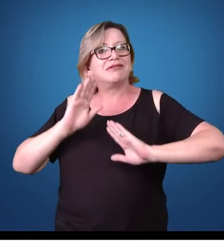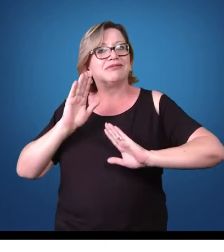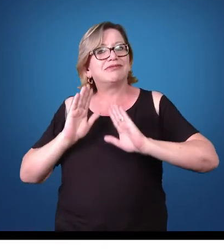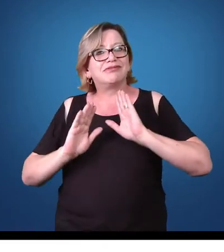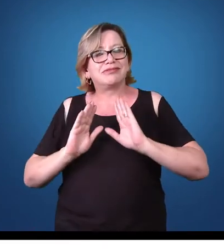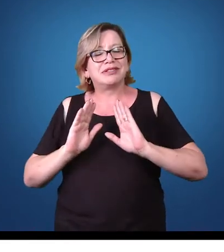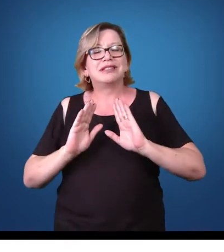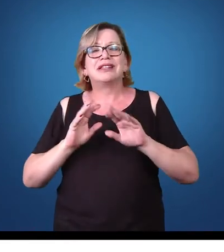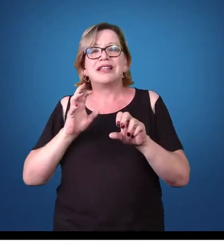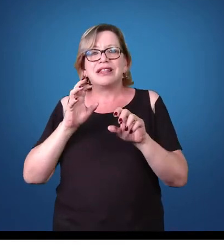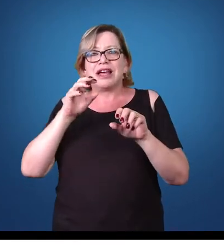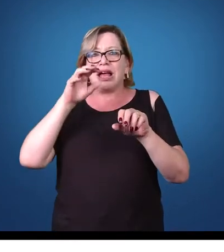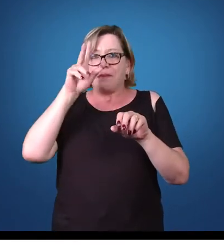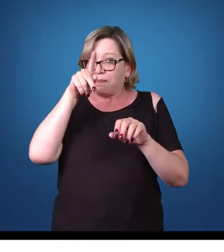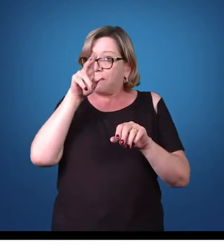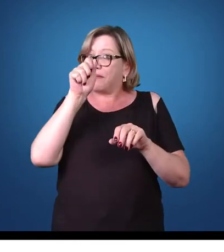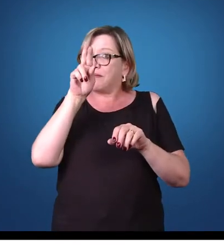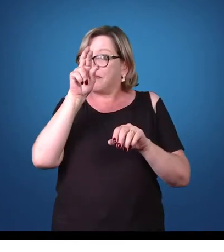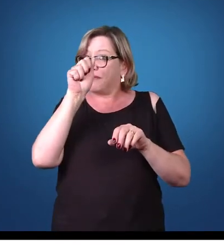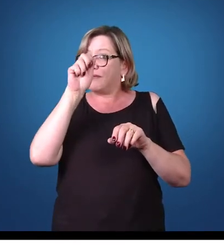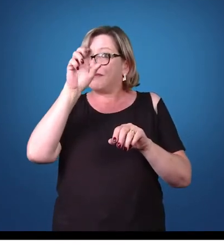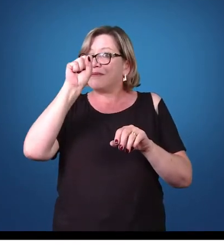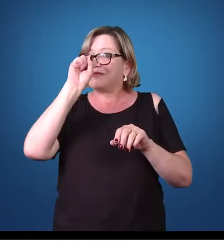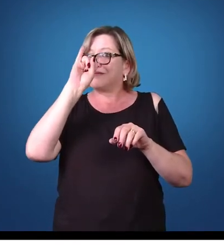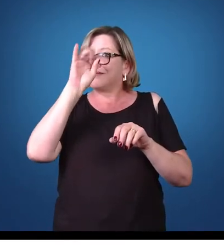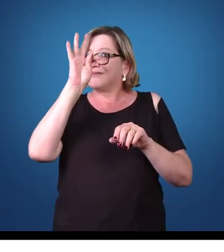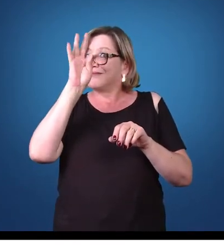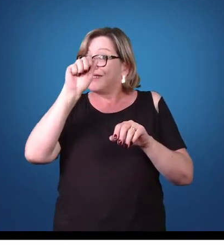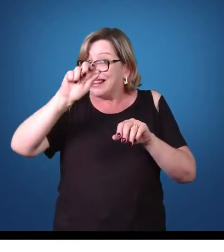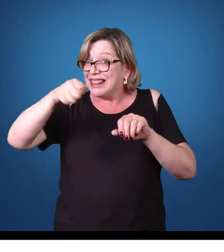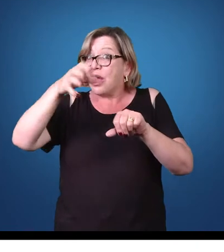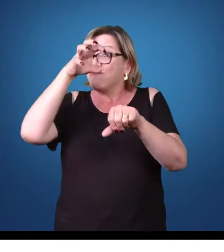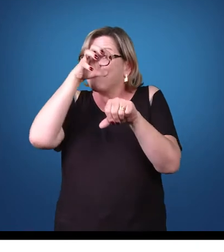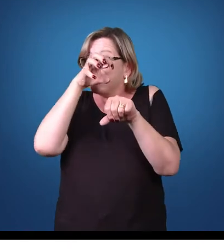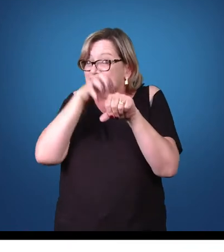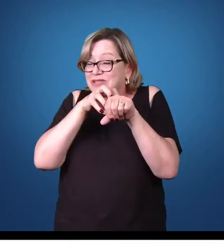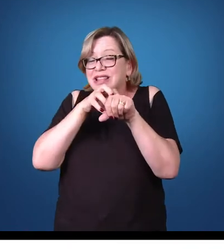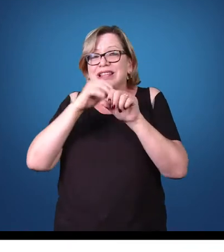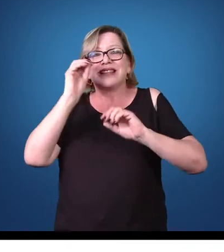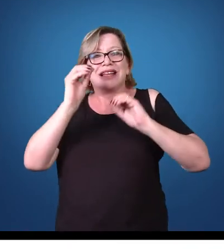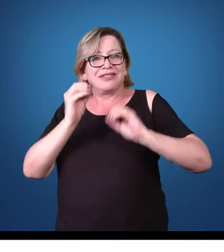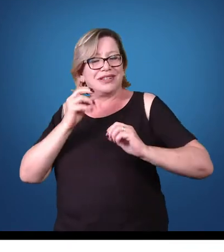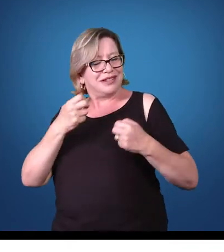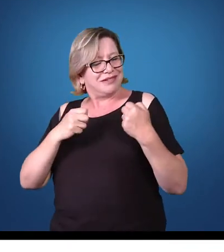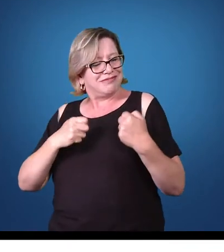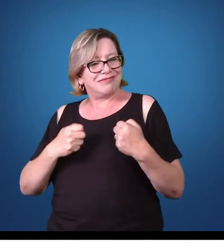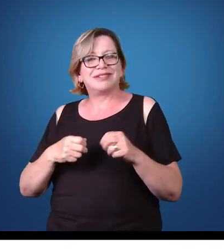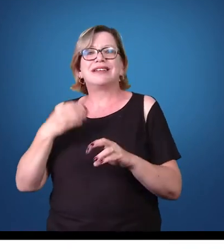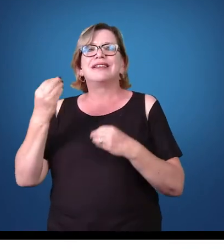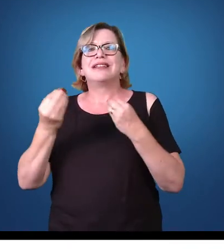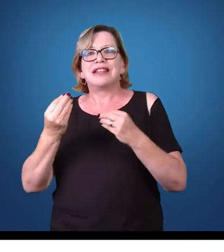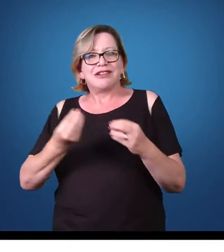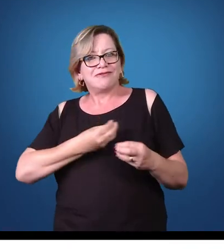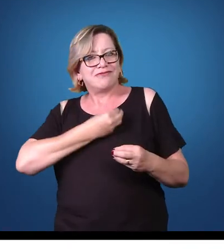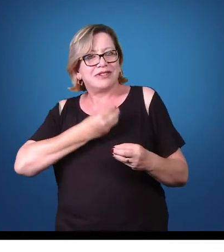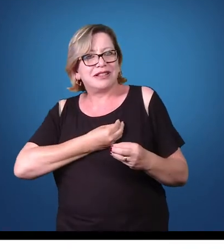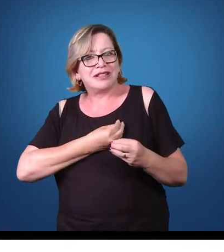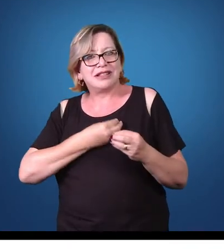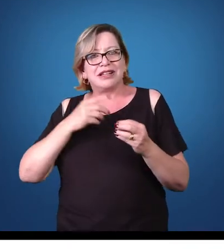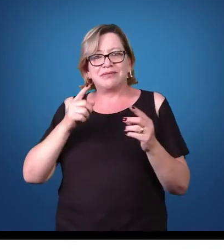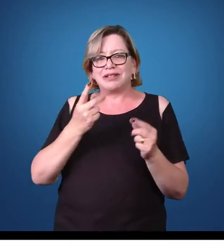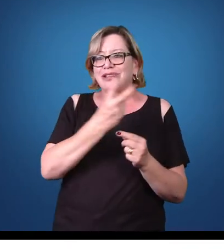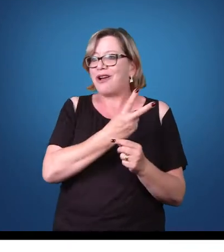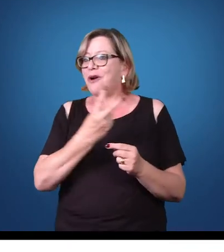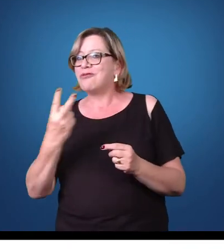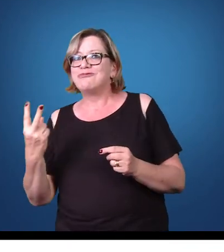para ele muitas vezes completar sua fase, seu ciclo de vida, ele necessita passar pelos